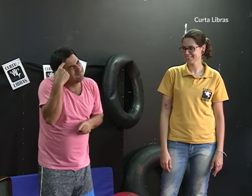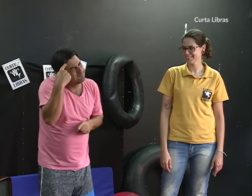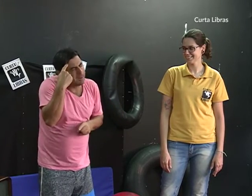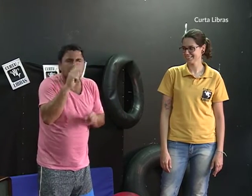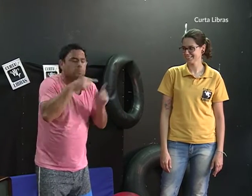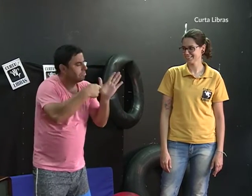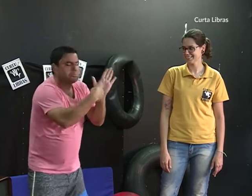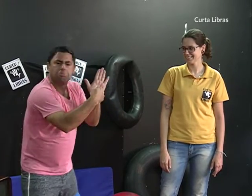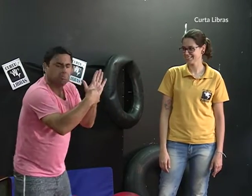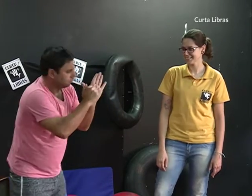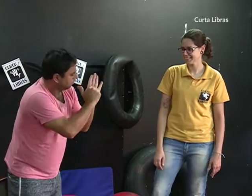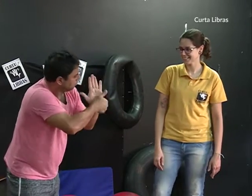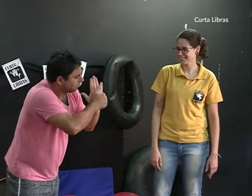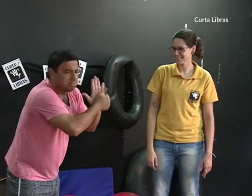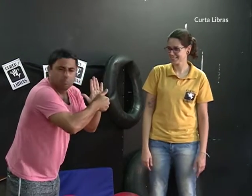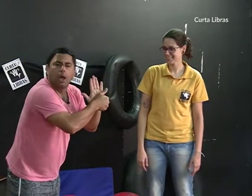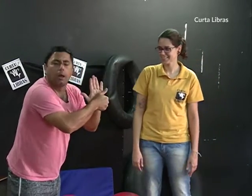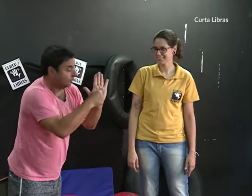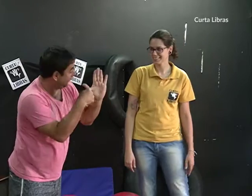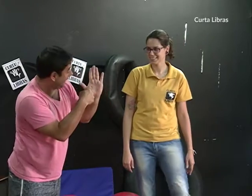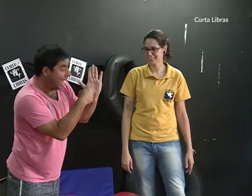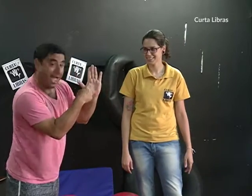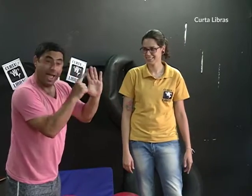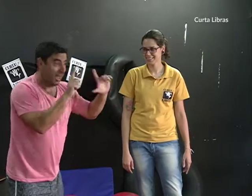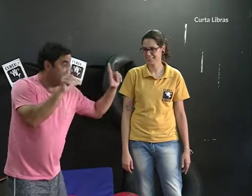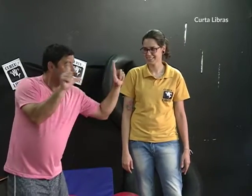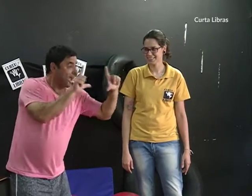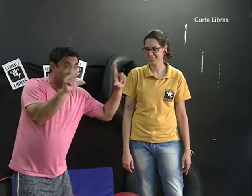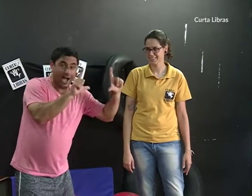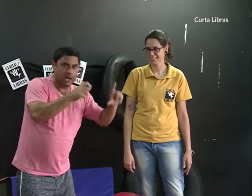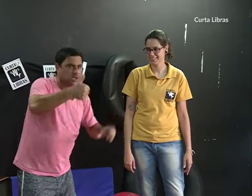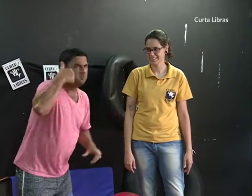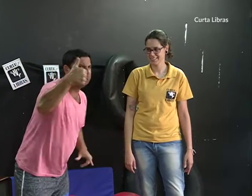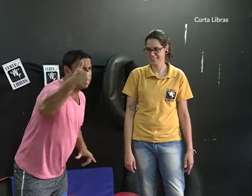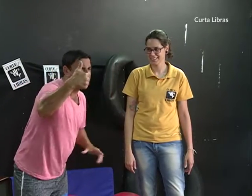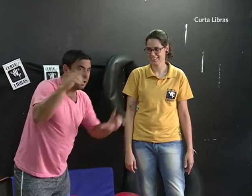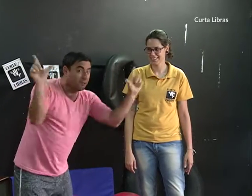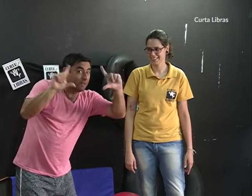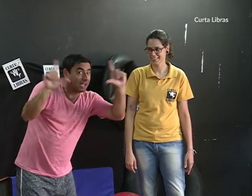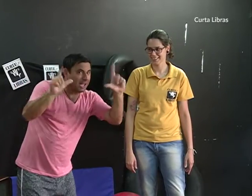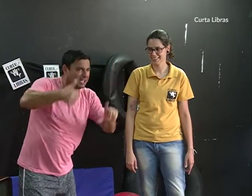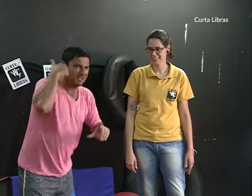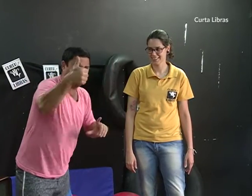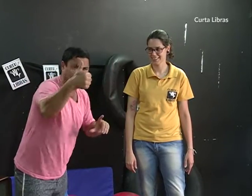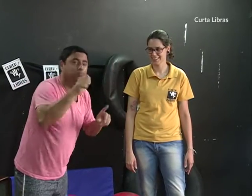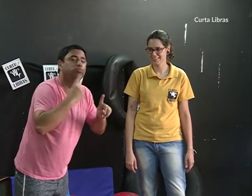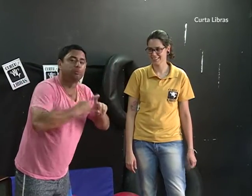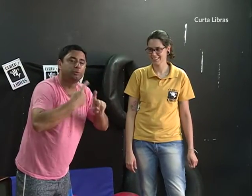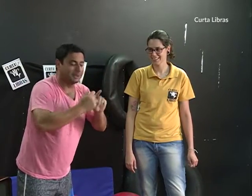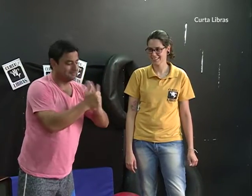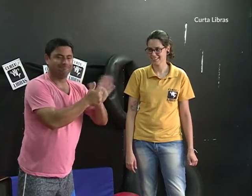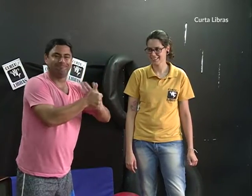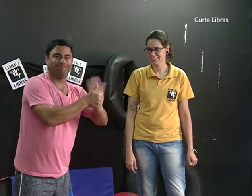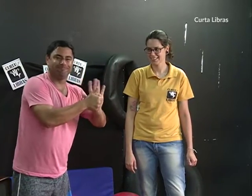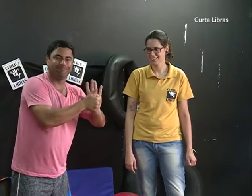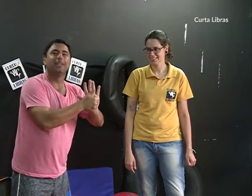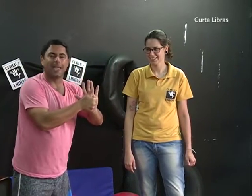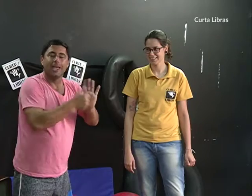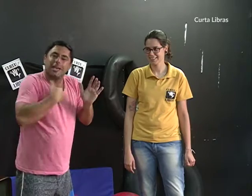Estou pensando aqui. Curta Libras é um programa muito legal. Porque dá espaço para os